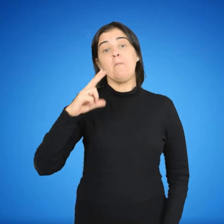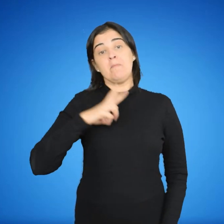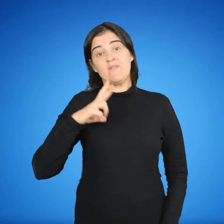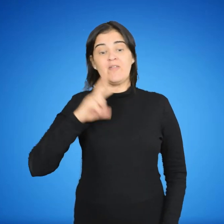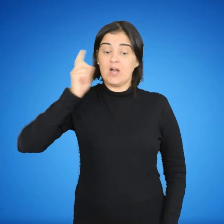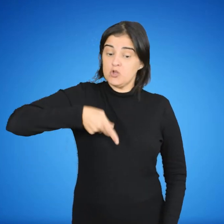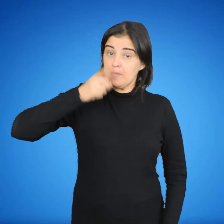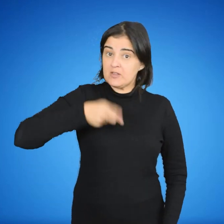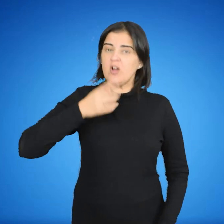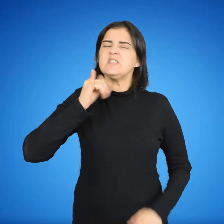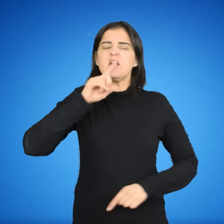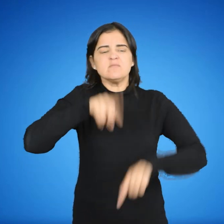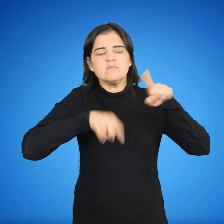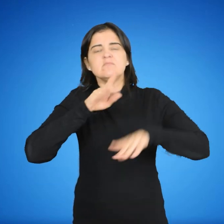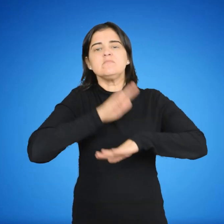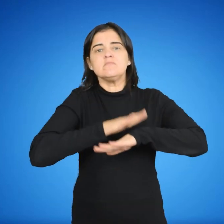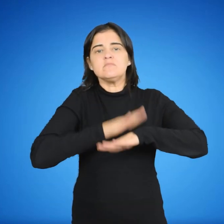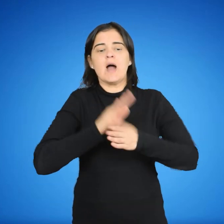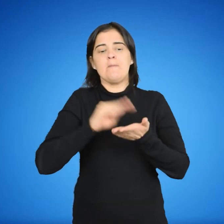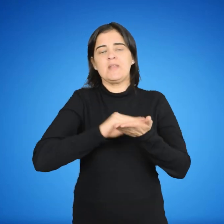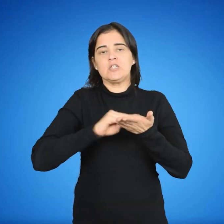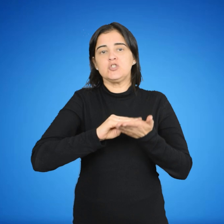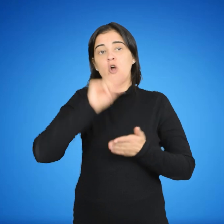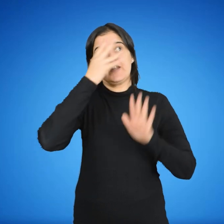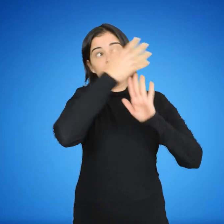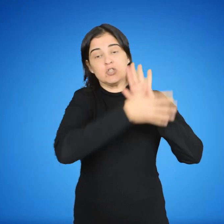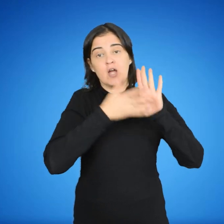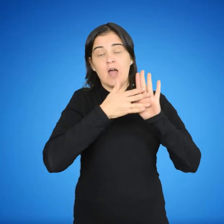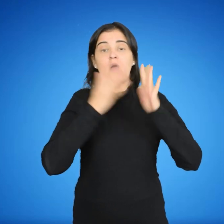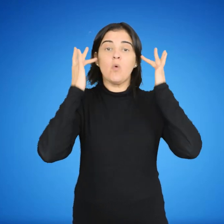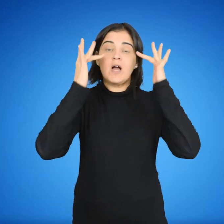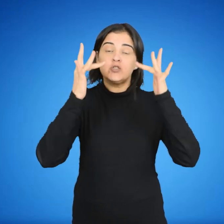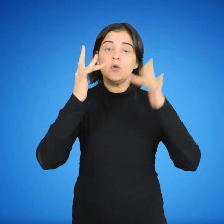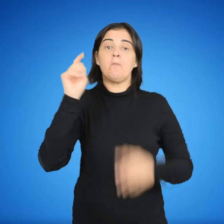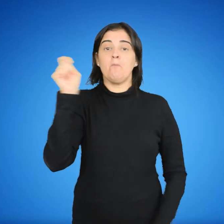obligatoria es gestionada por la Administración Nacional de Educación Pública, ANEP.